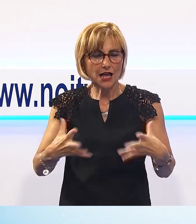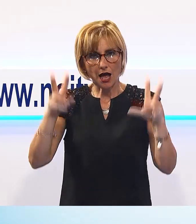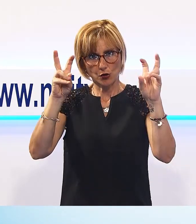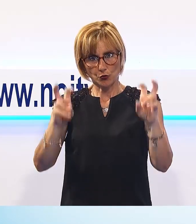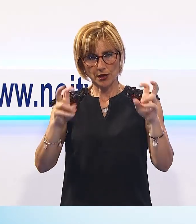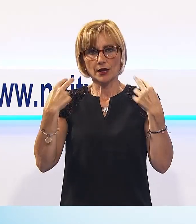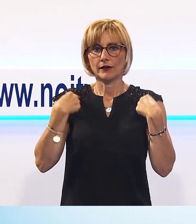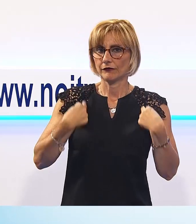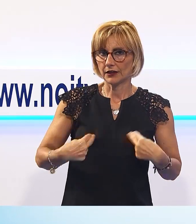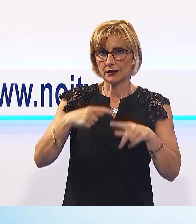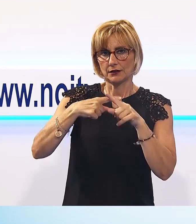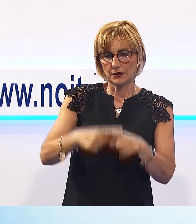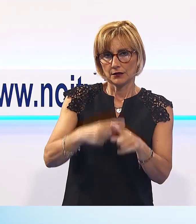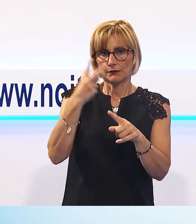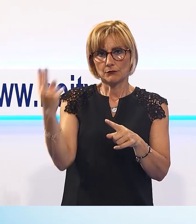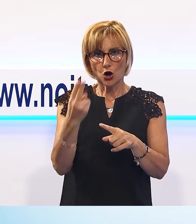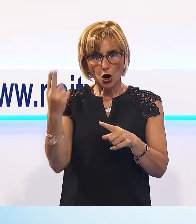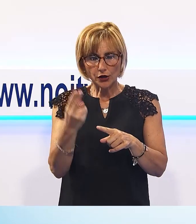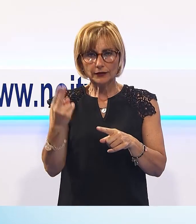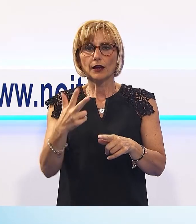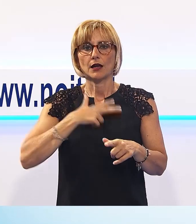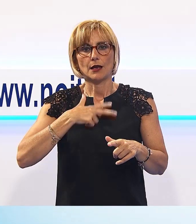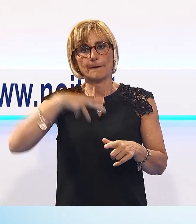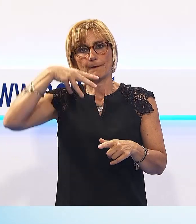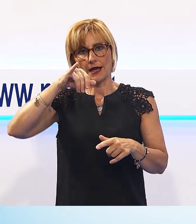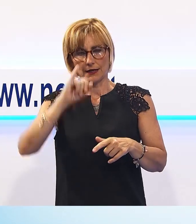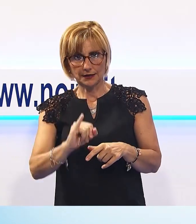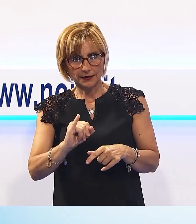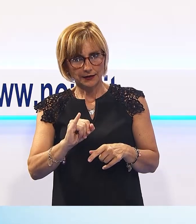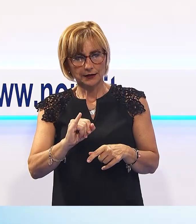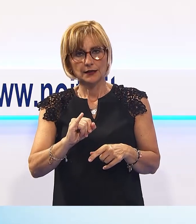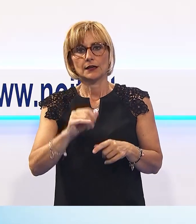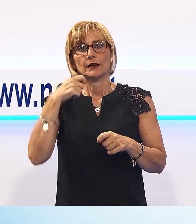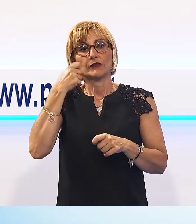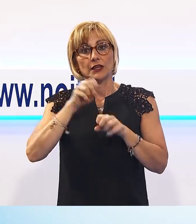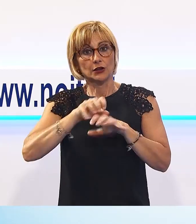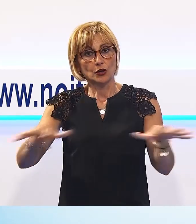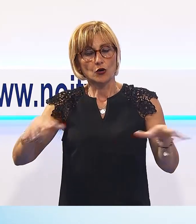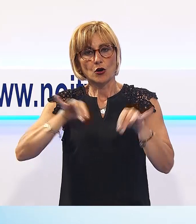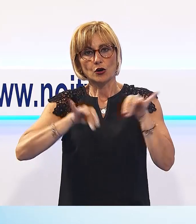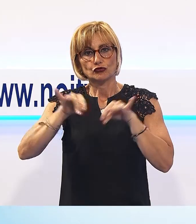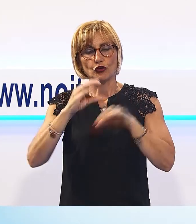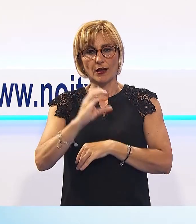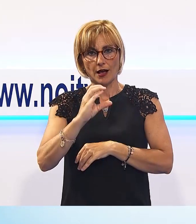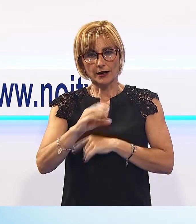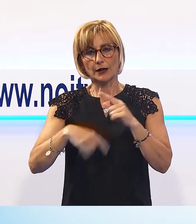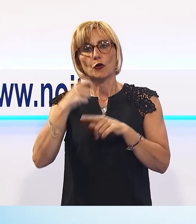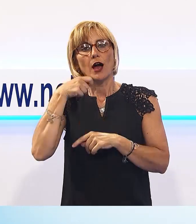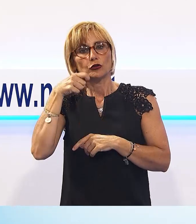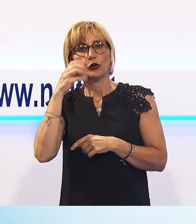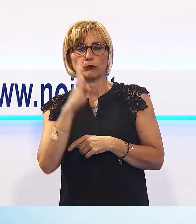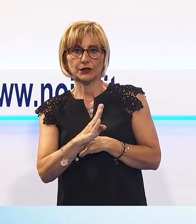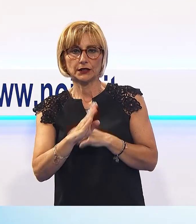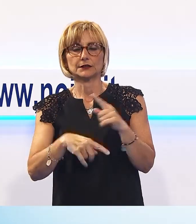morte di Donaldo May. Il video, con la regia di Stefano Ceccarelli, alla sceneggiatura dell'attore Marco Brinzi e di Luciano